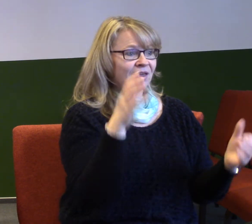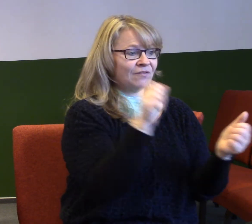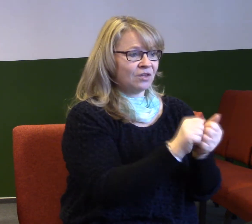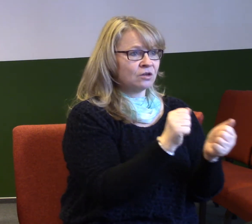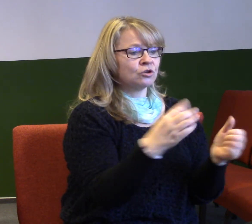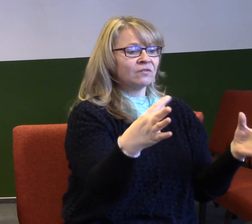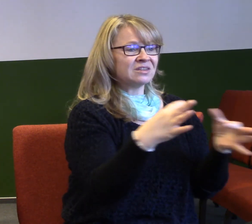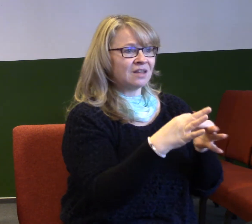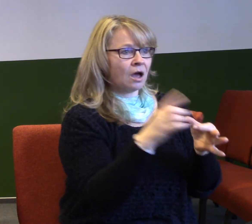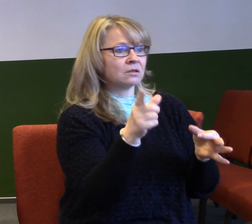dobrý vztah,